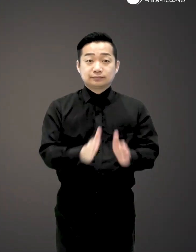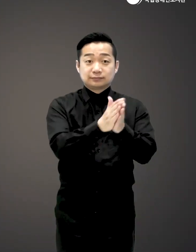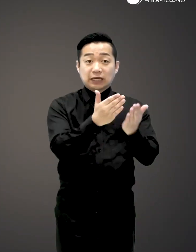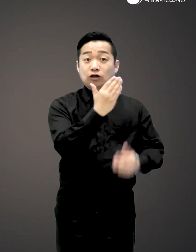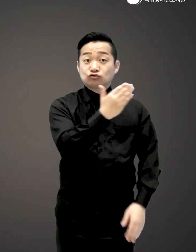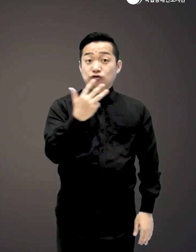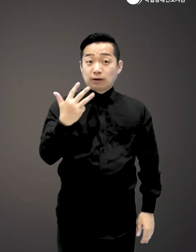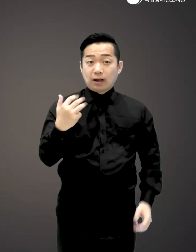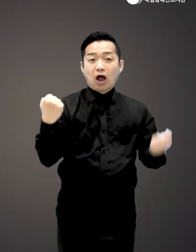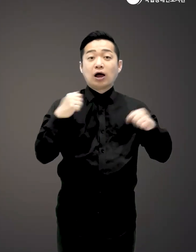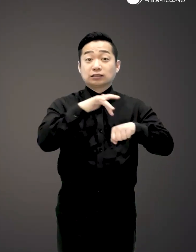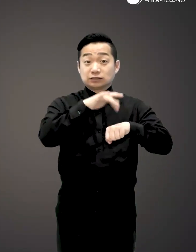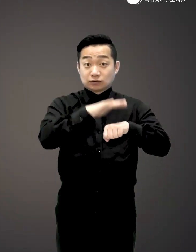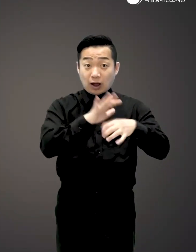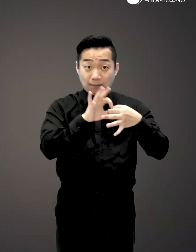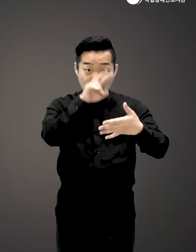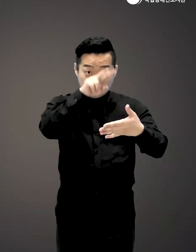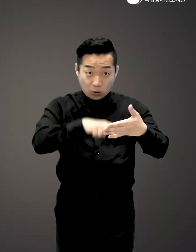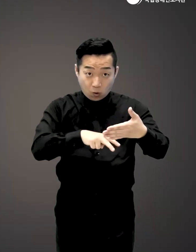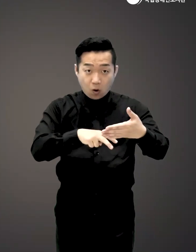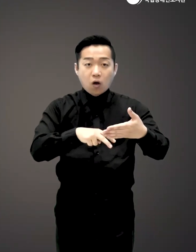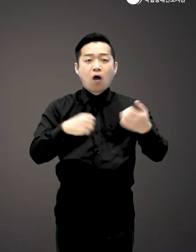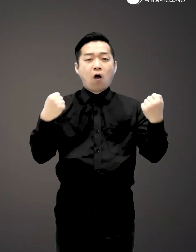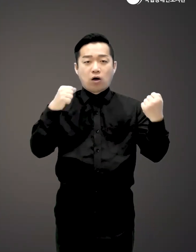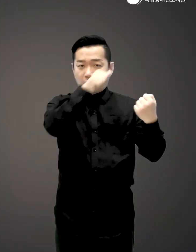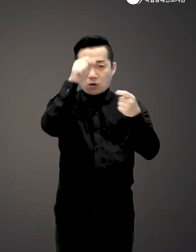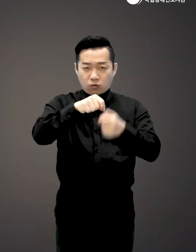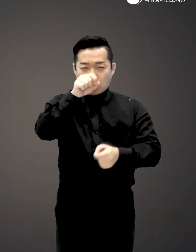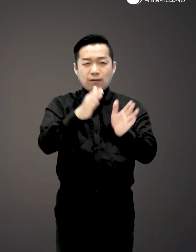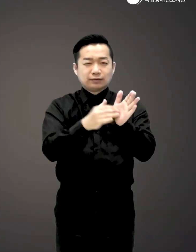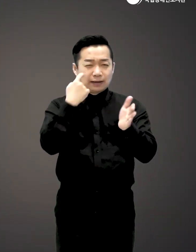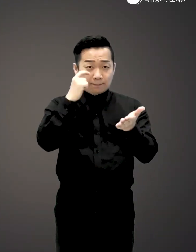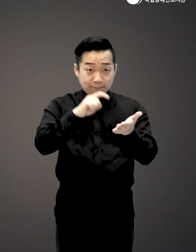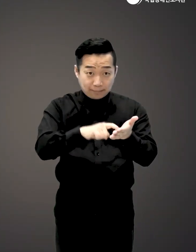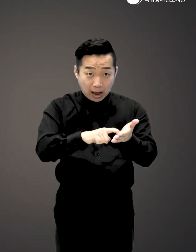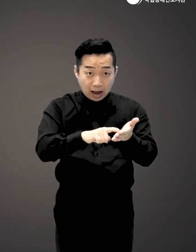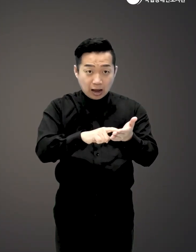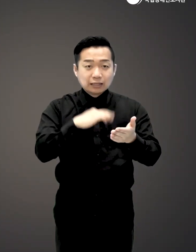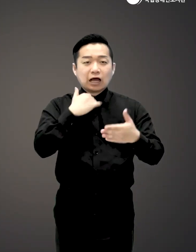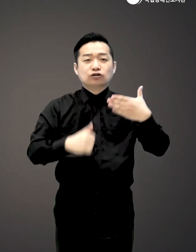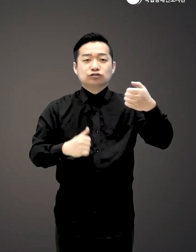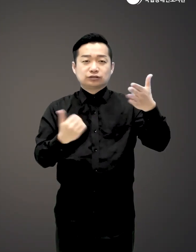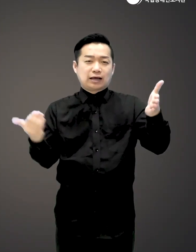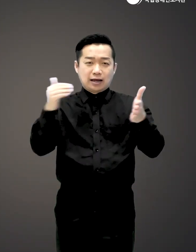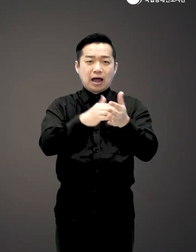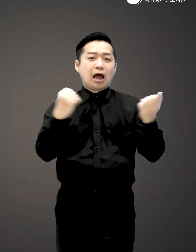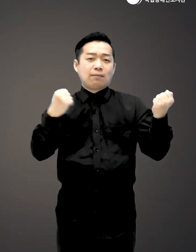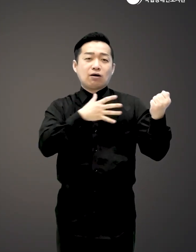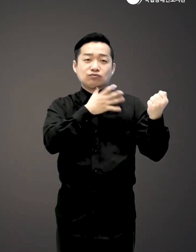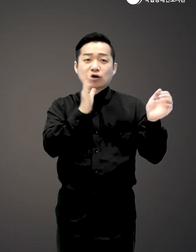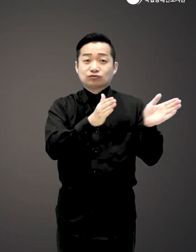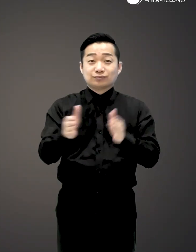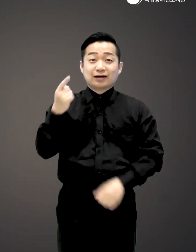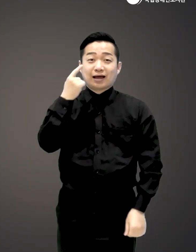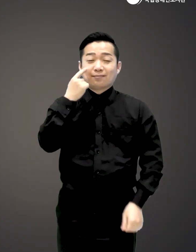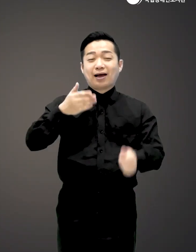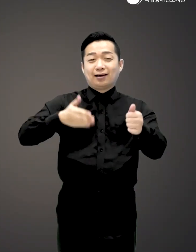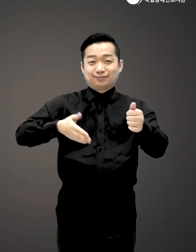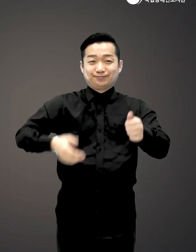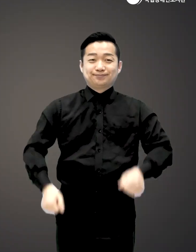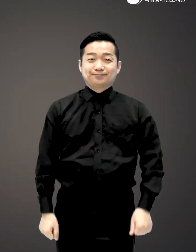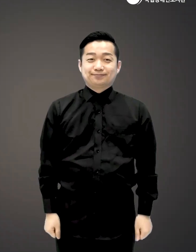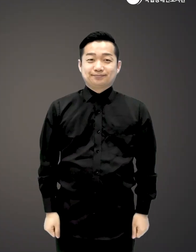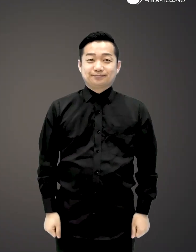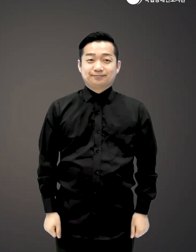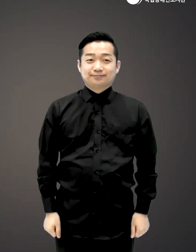책 9988 건강 습관을 통해 건강한 장수의 비밀을 찾고 99세까지 팔팔한 노후를 준비해 보시는